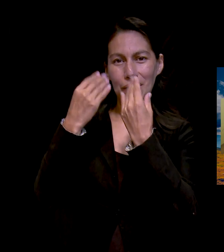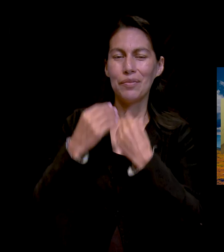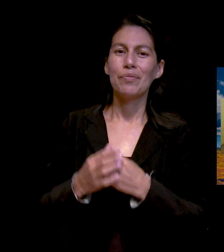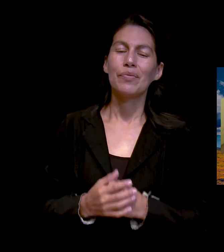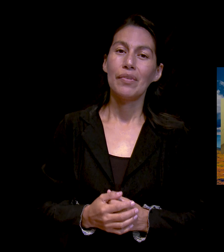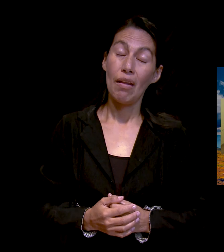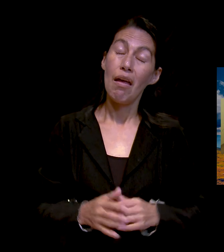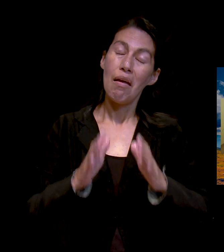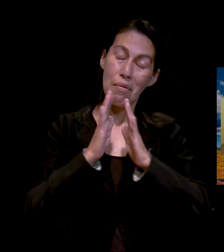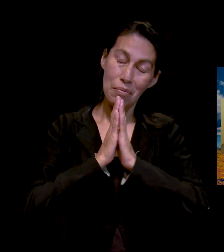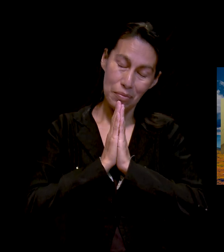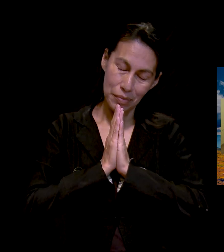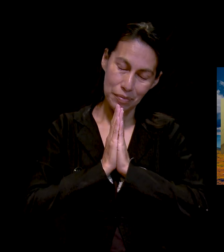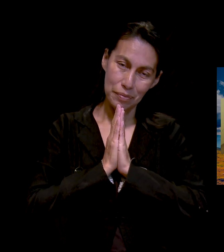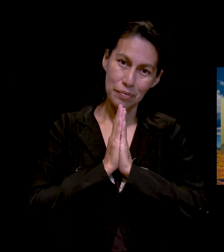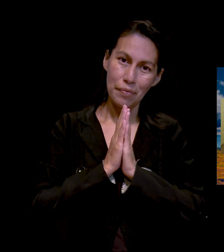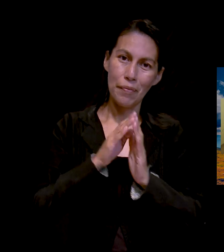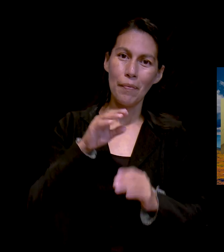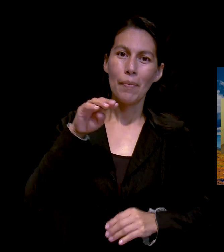Mari,